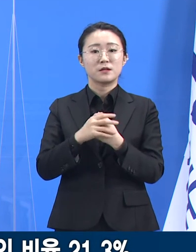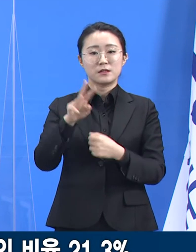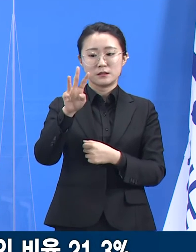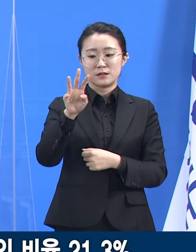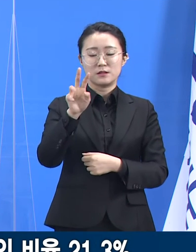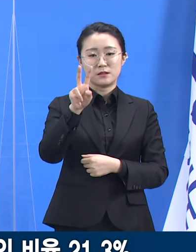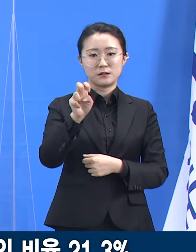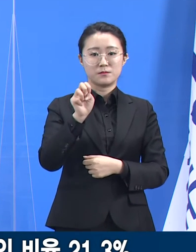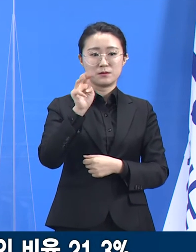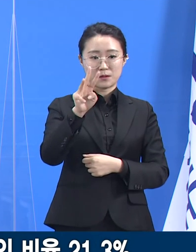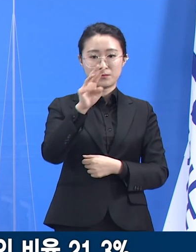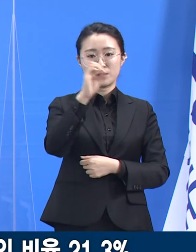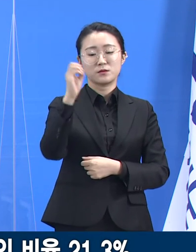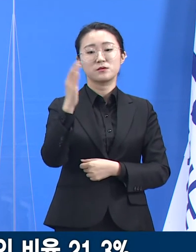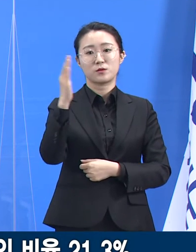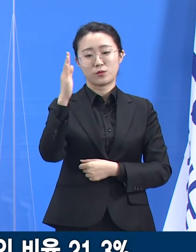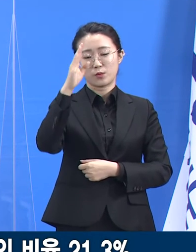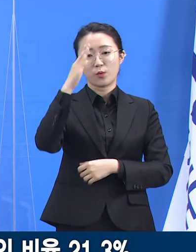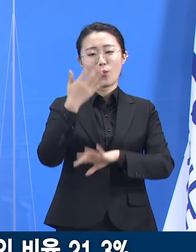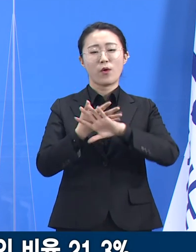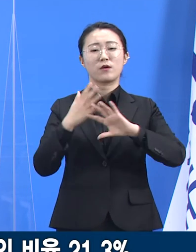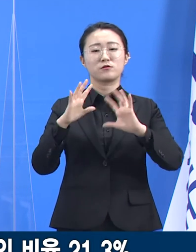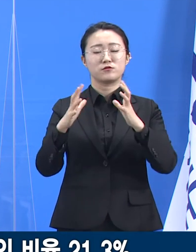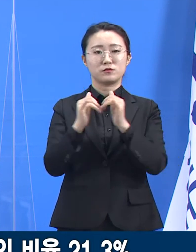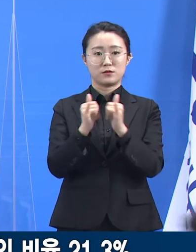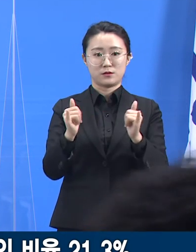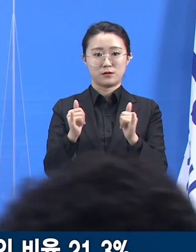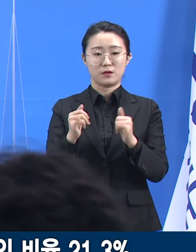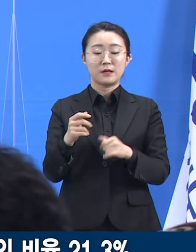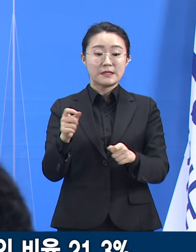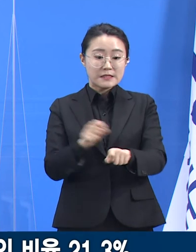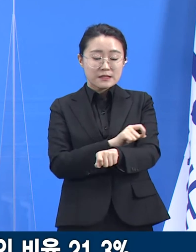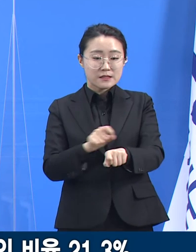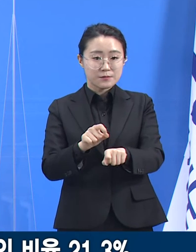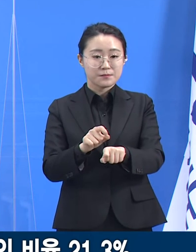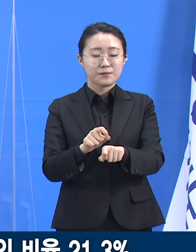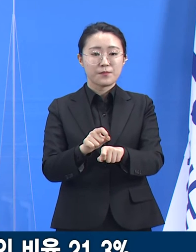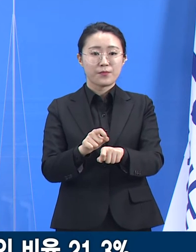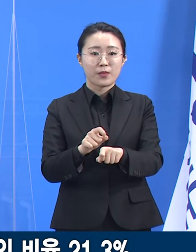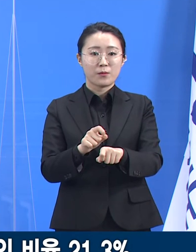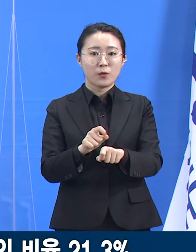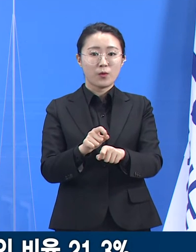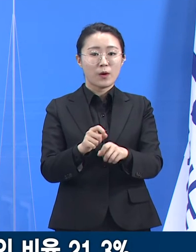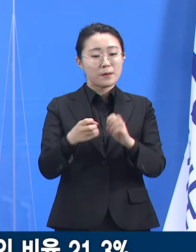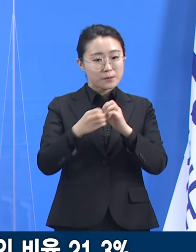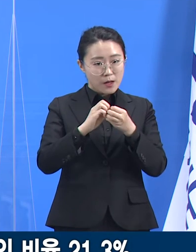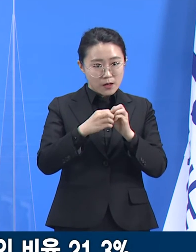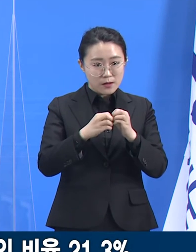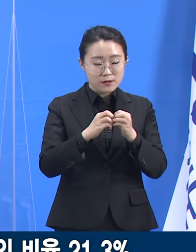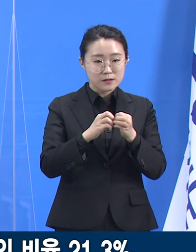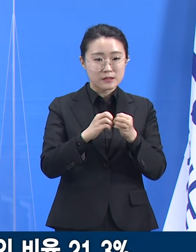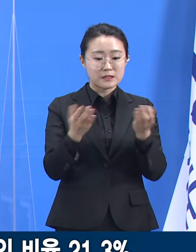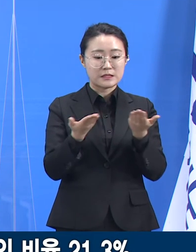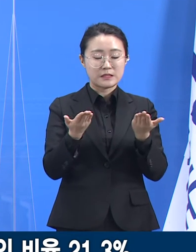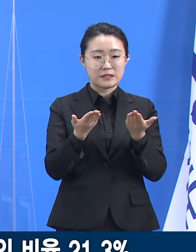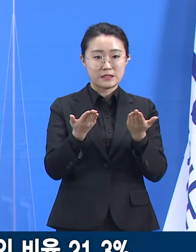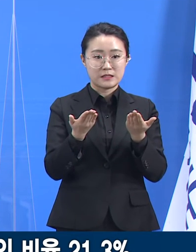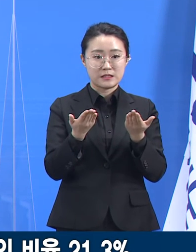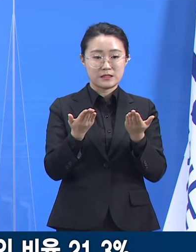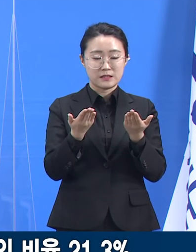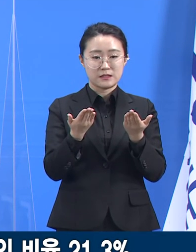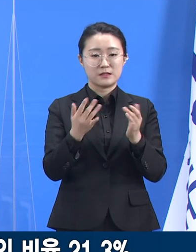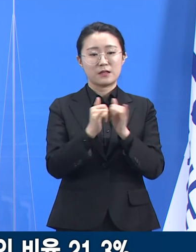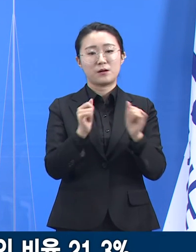외국인입니다. 특히 제조업이나 물류센터 등 사업장에서 일하는 외국인 감염자분들이